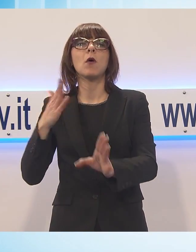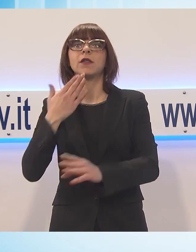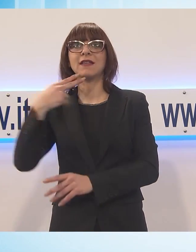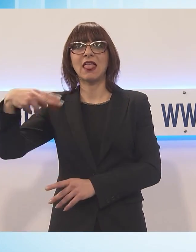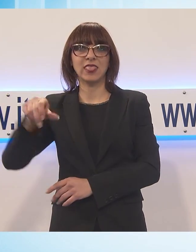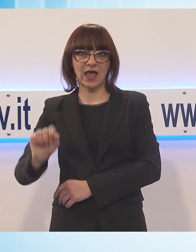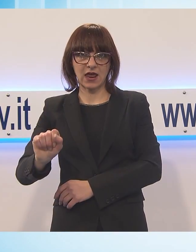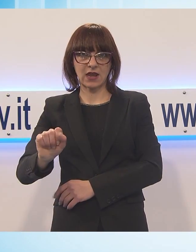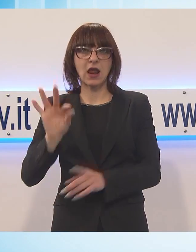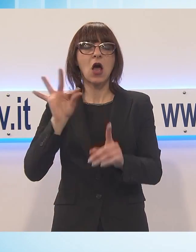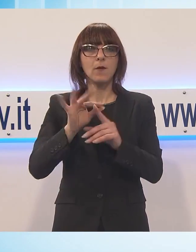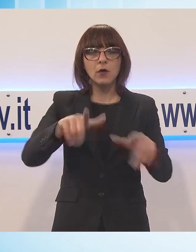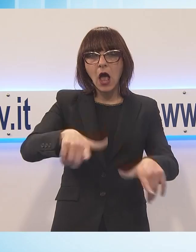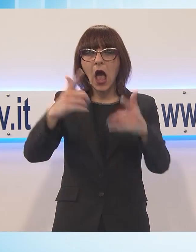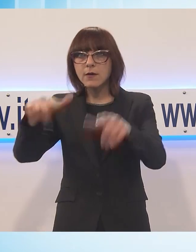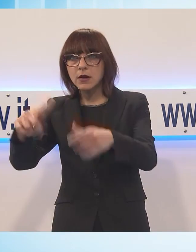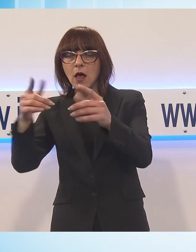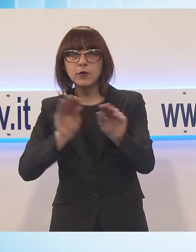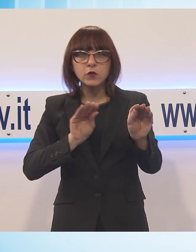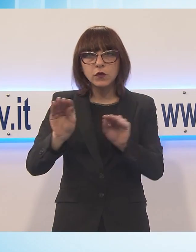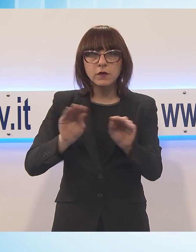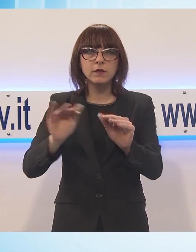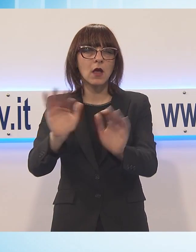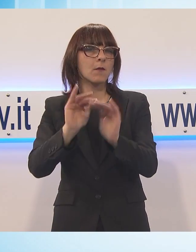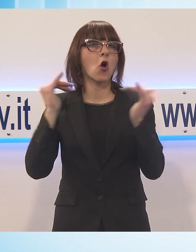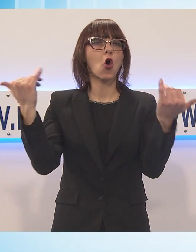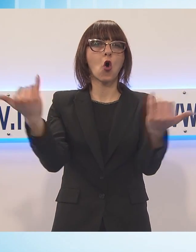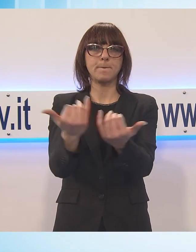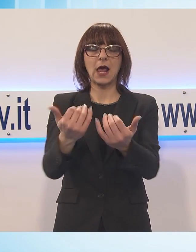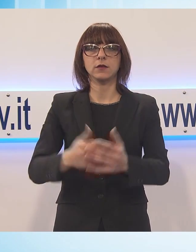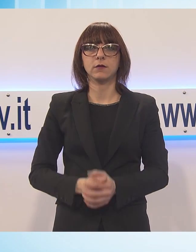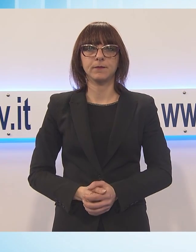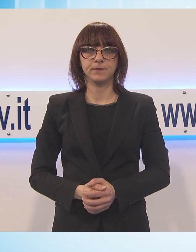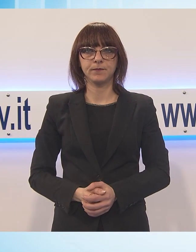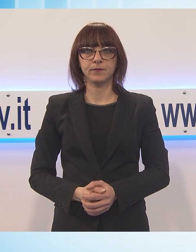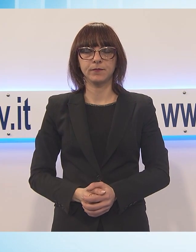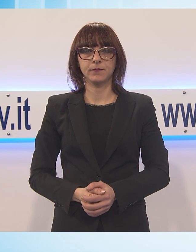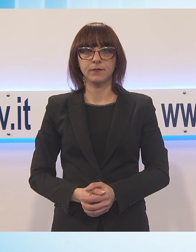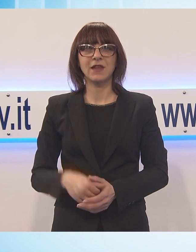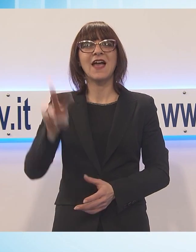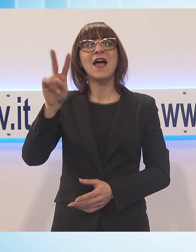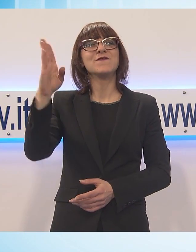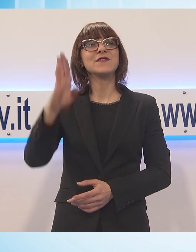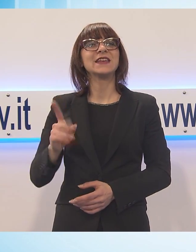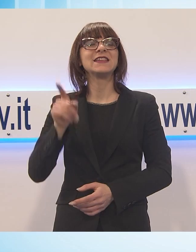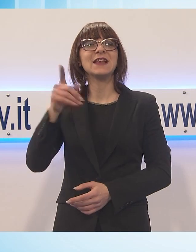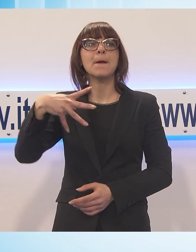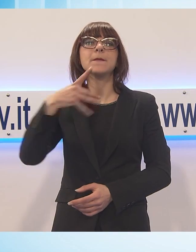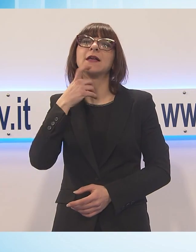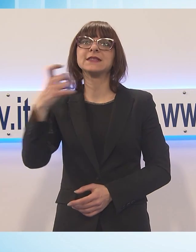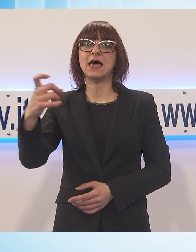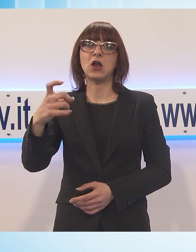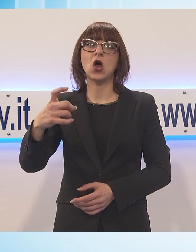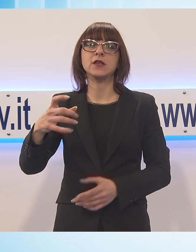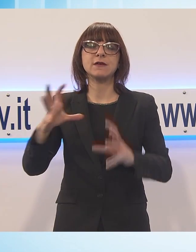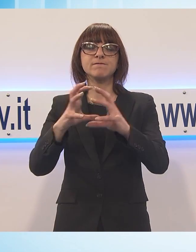mettere a posto tutte le alberature dell'intero anello della circonvallazione. Ci spostiamo in Versilia, Massarosa, Pioppogatto si allarga,